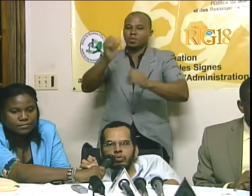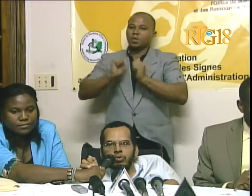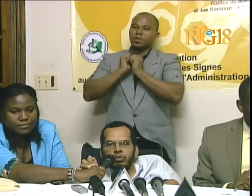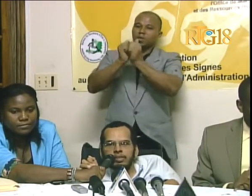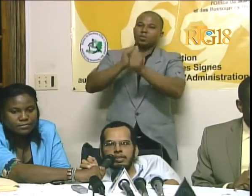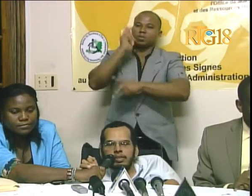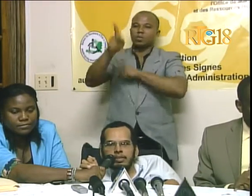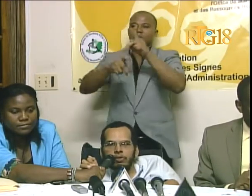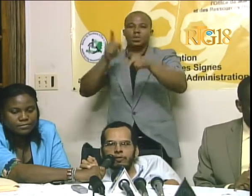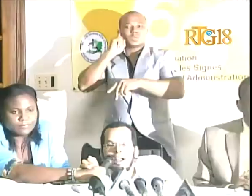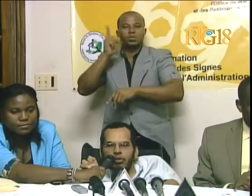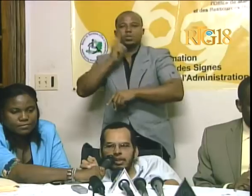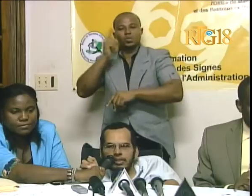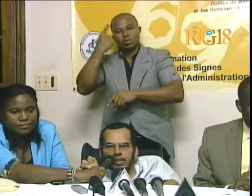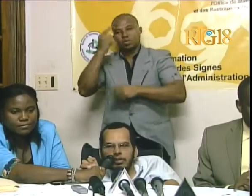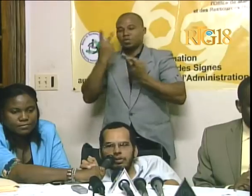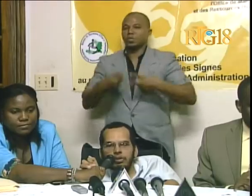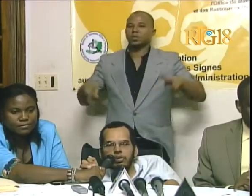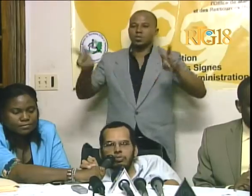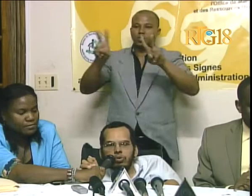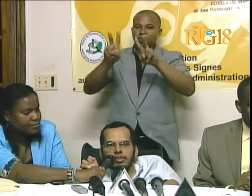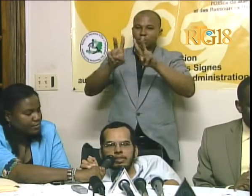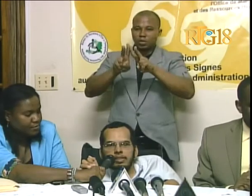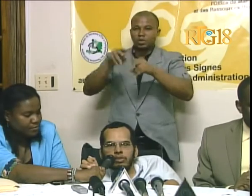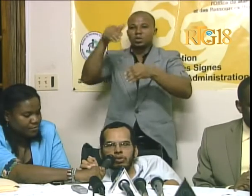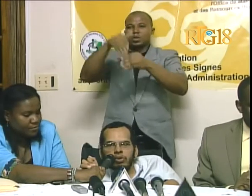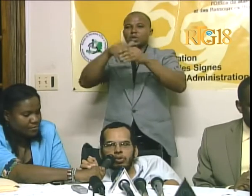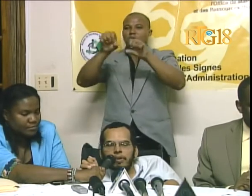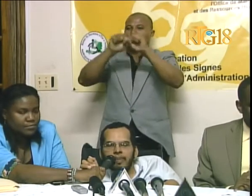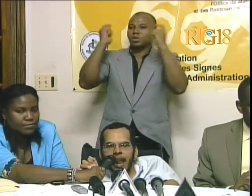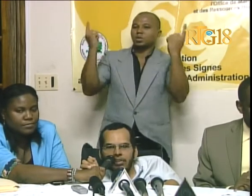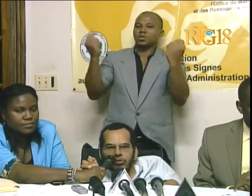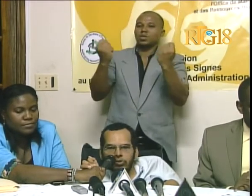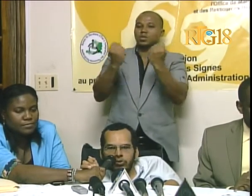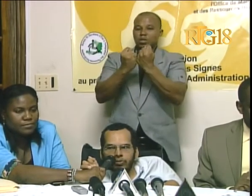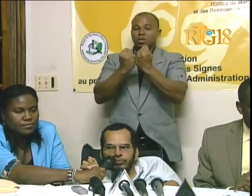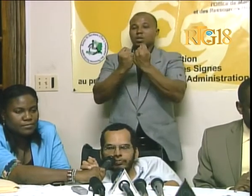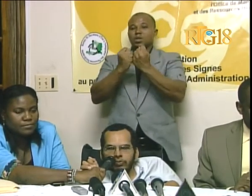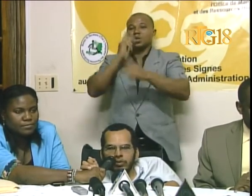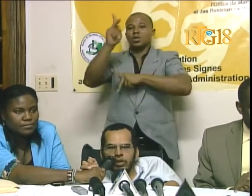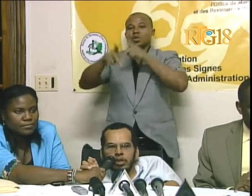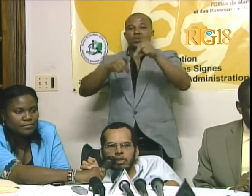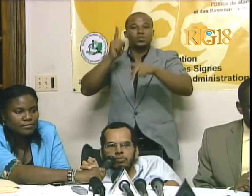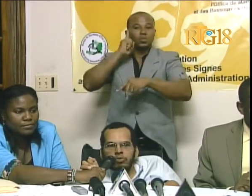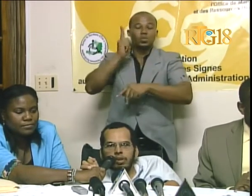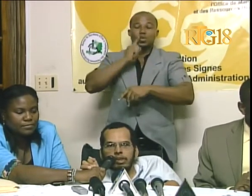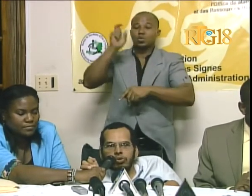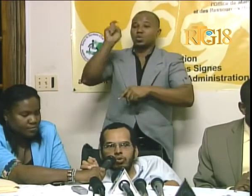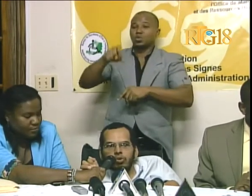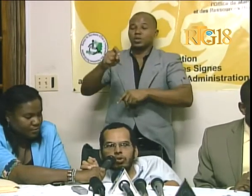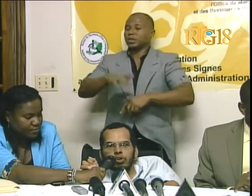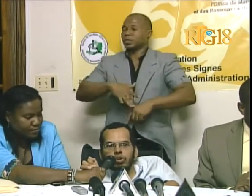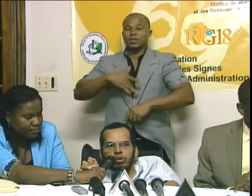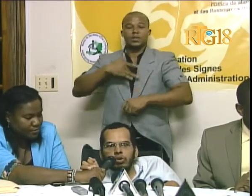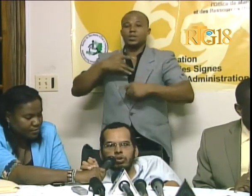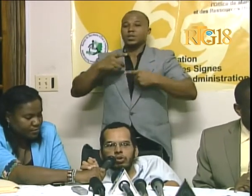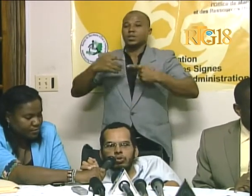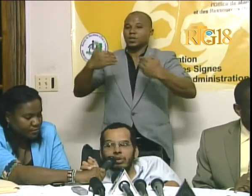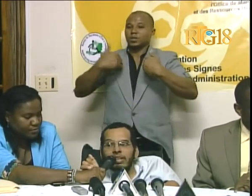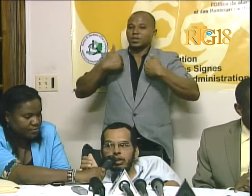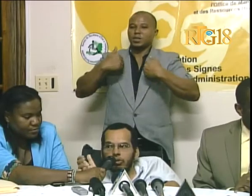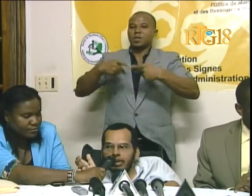ou yo santi yo valorize, ou yo santi yo gen plas yo tou. Nou souwete tou ke